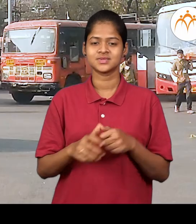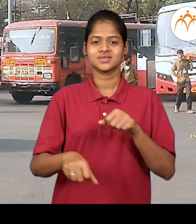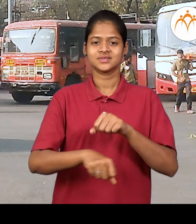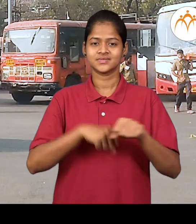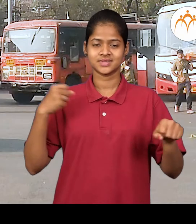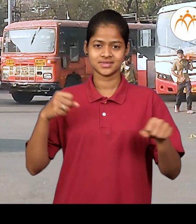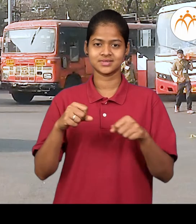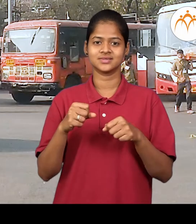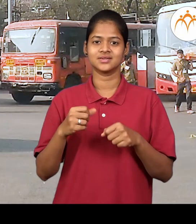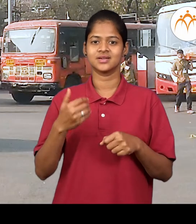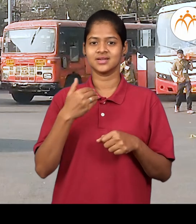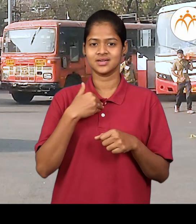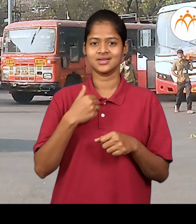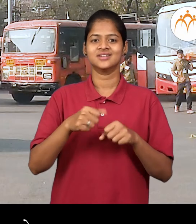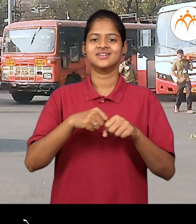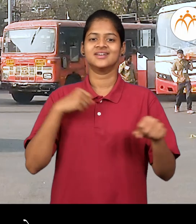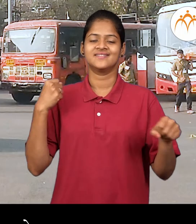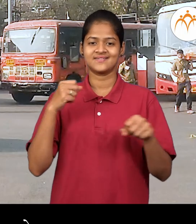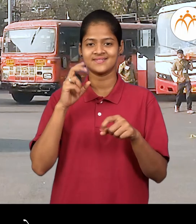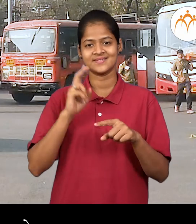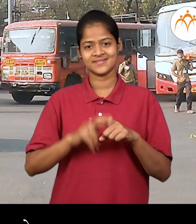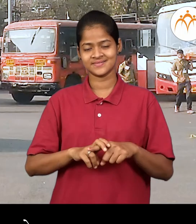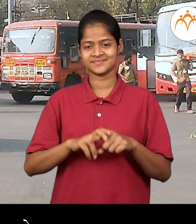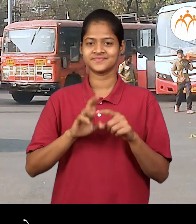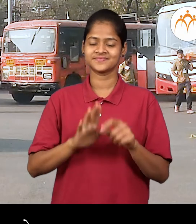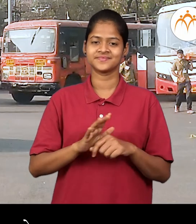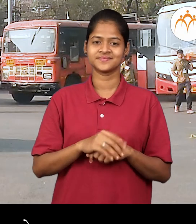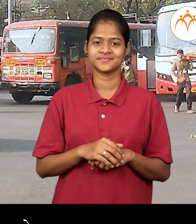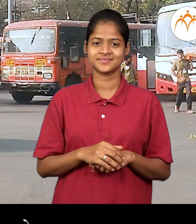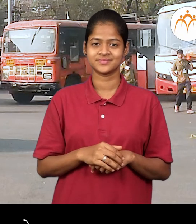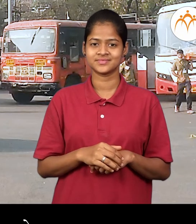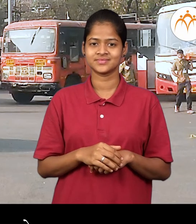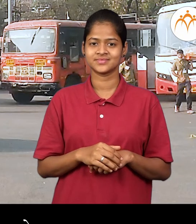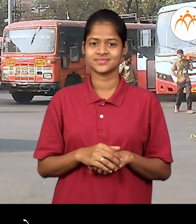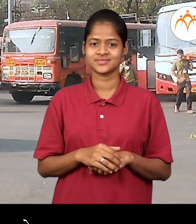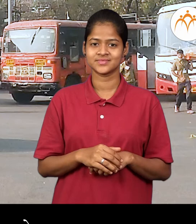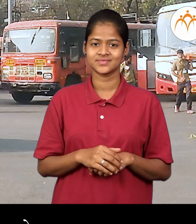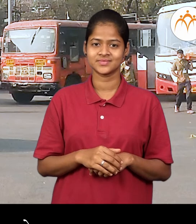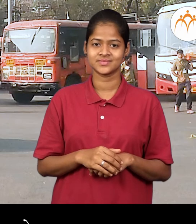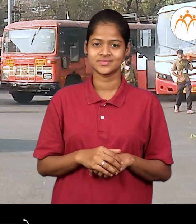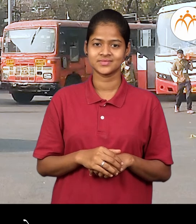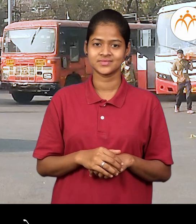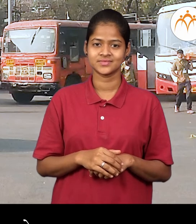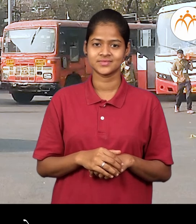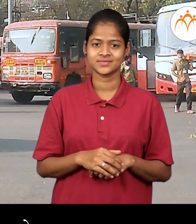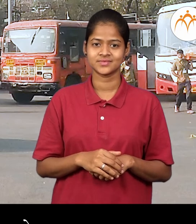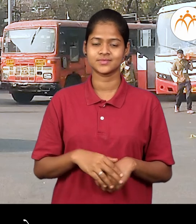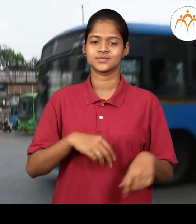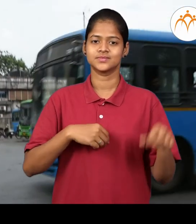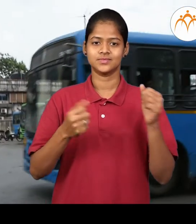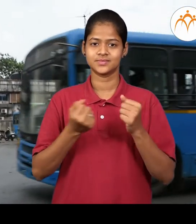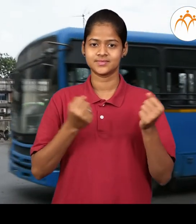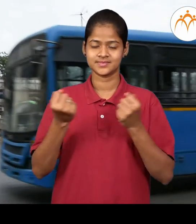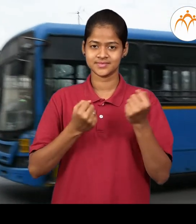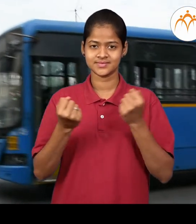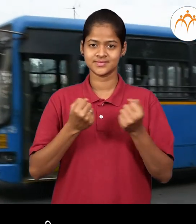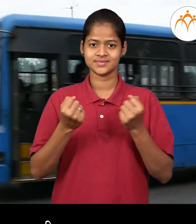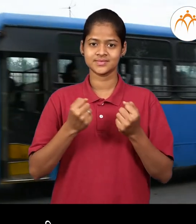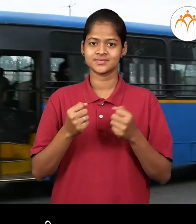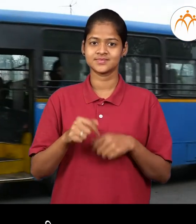रिक्षाद, मी रिक्षाद बस्तो बस,